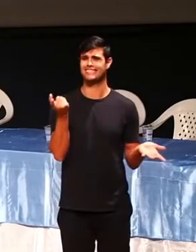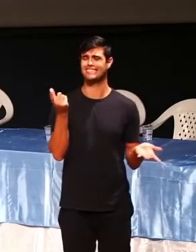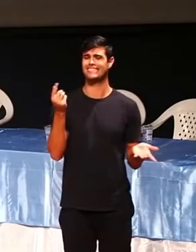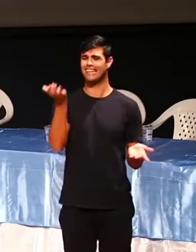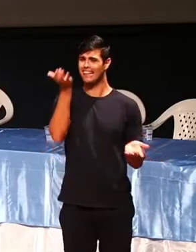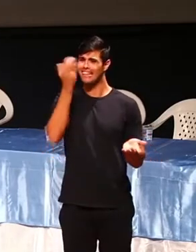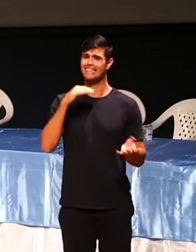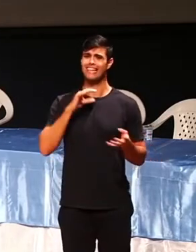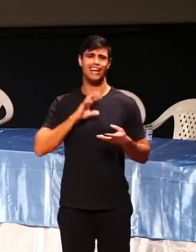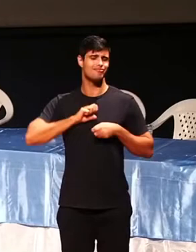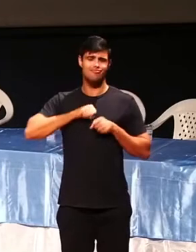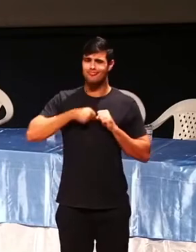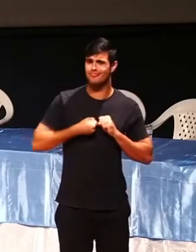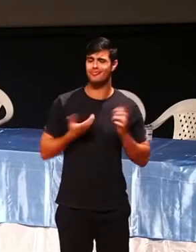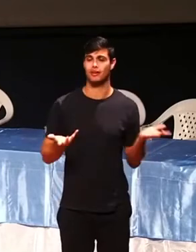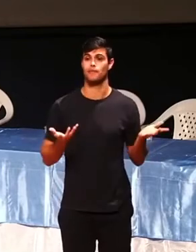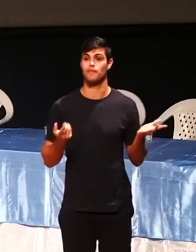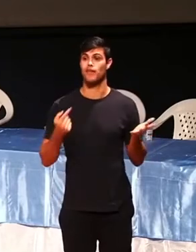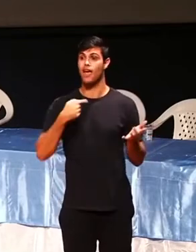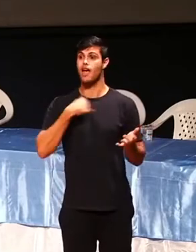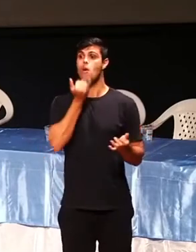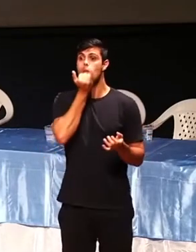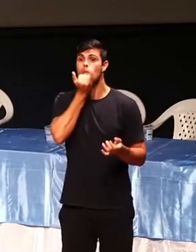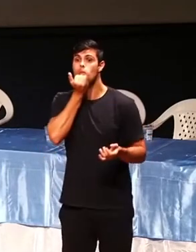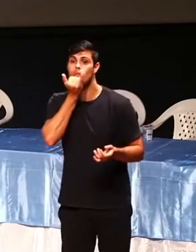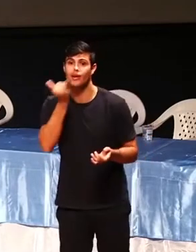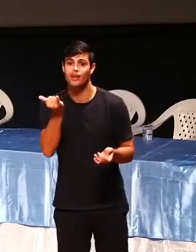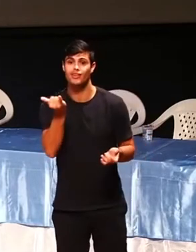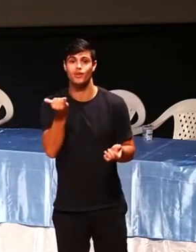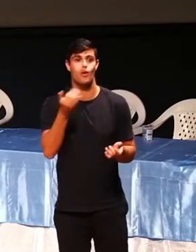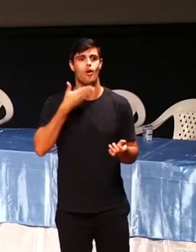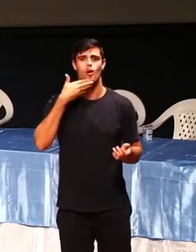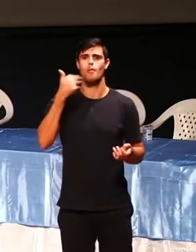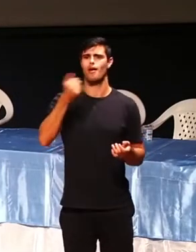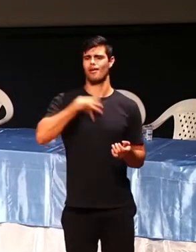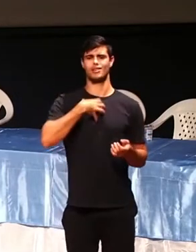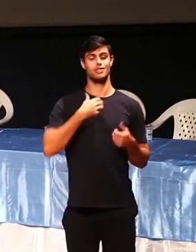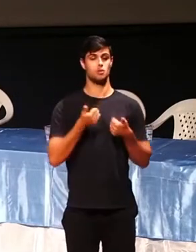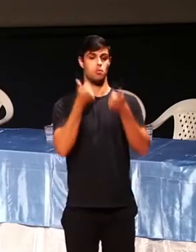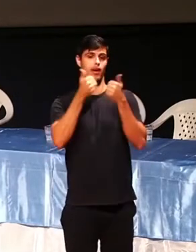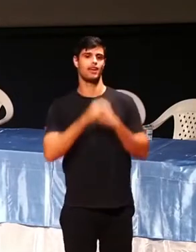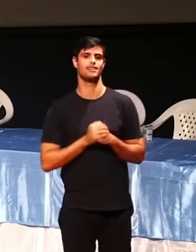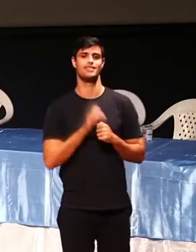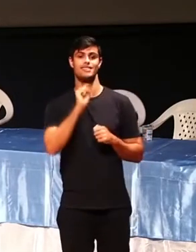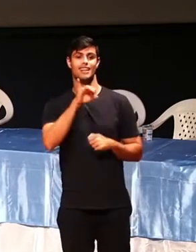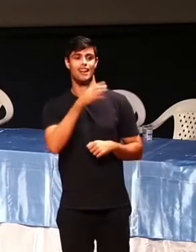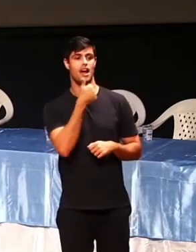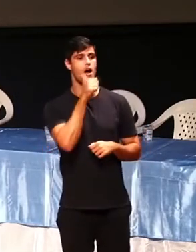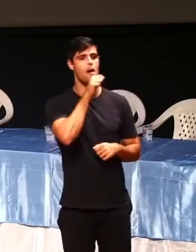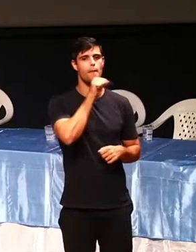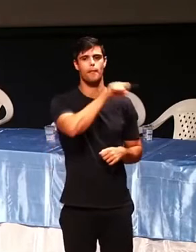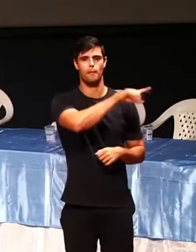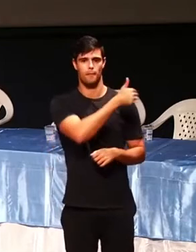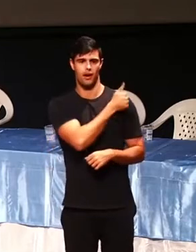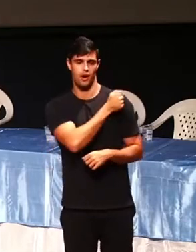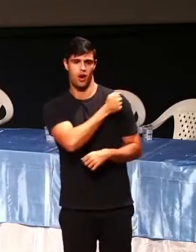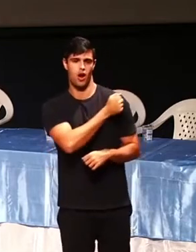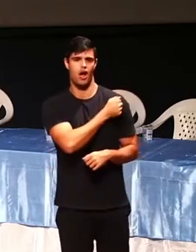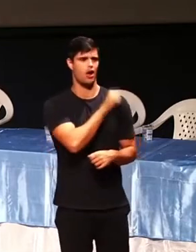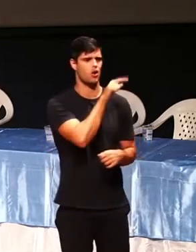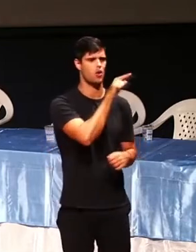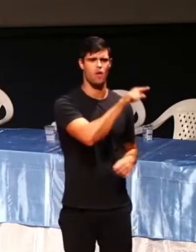do que quem é perdoado. Se eu perdoo aquela mãe do aluno que não teve educação, que está